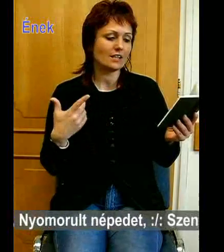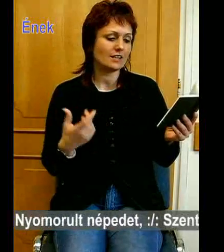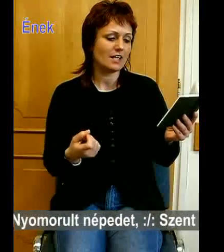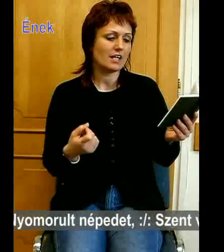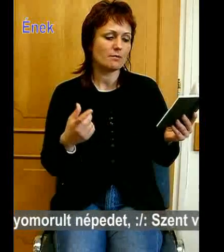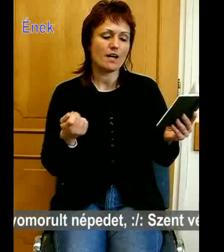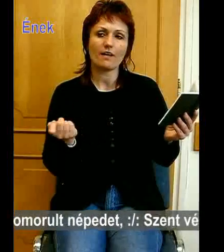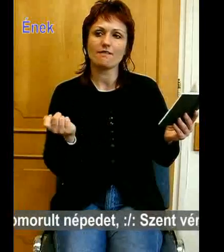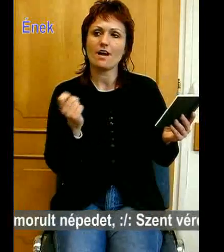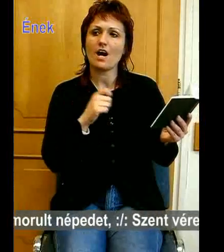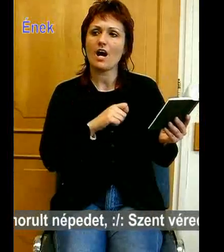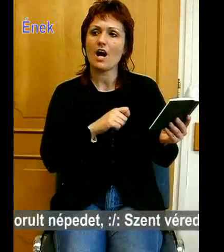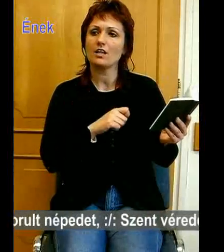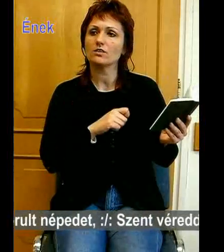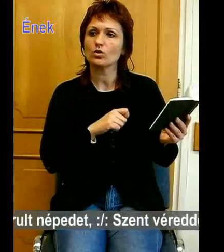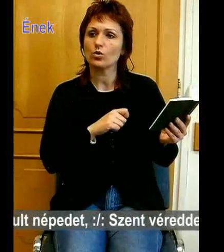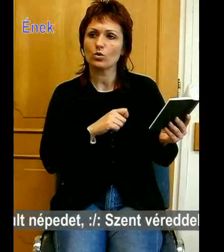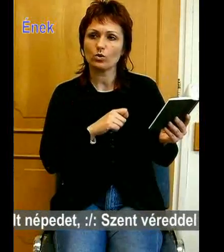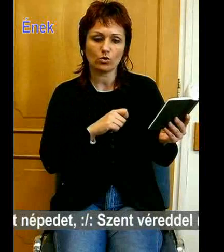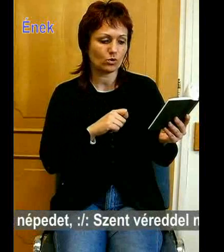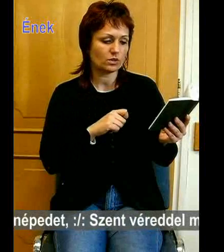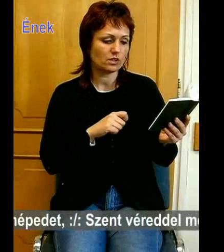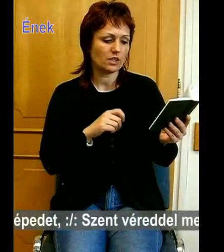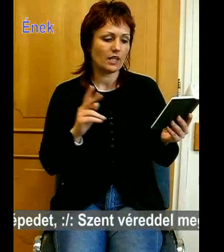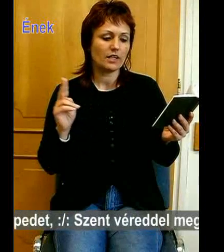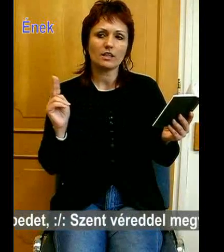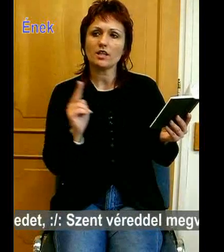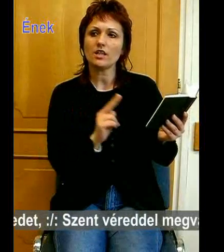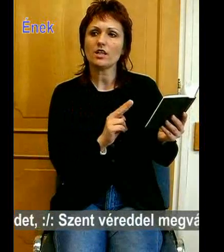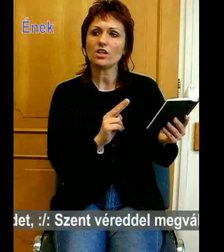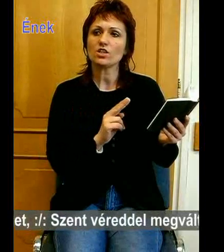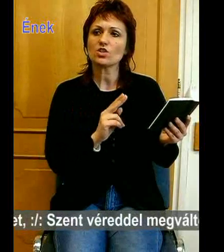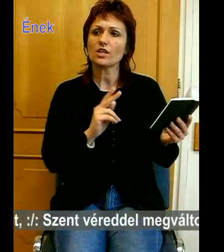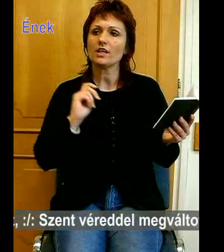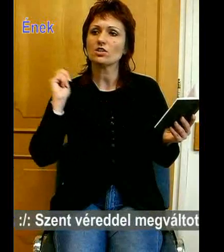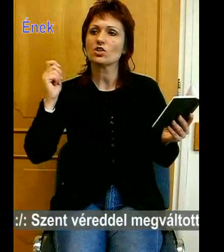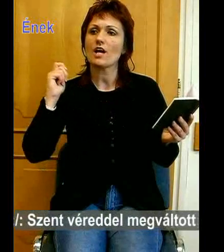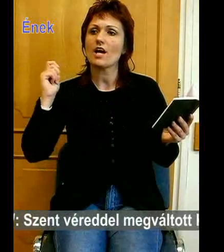tele kártok, Kicsit sem